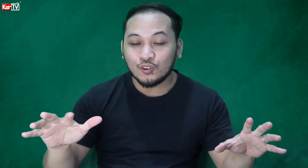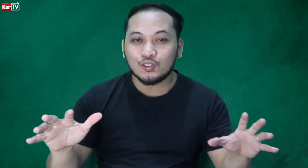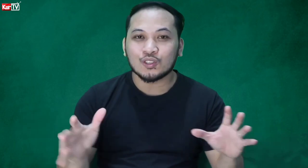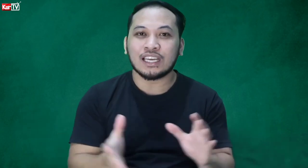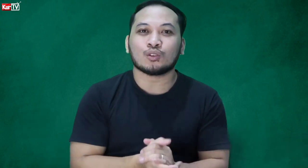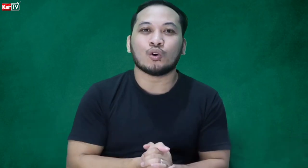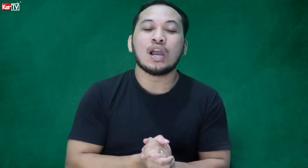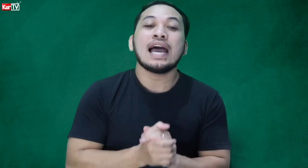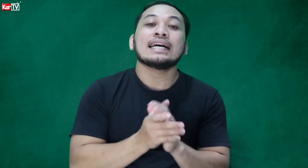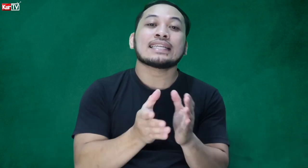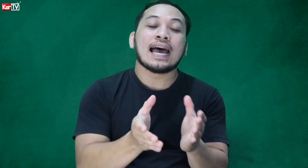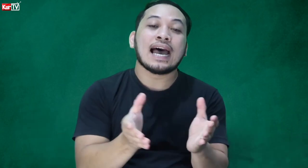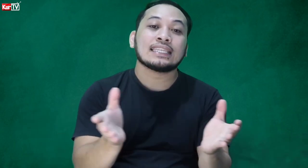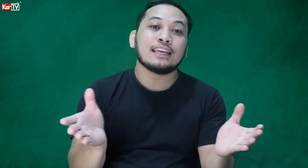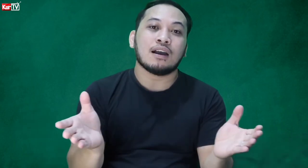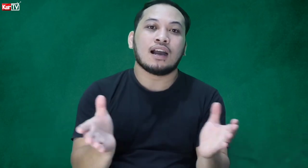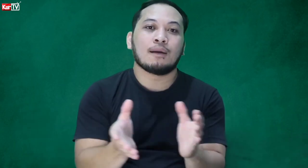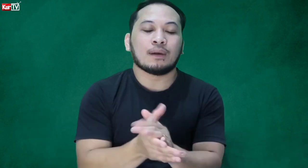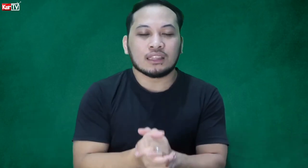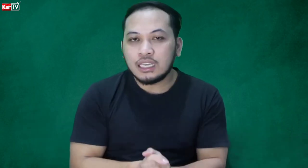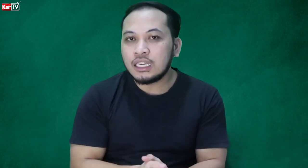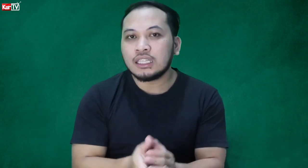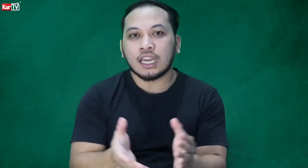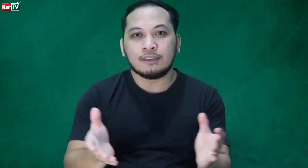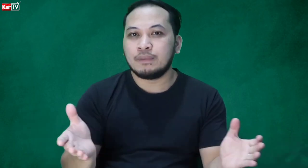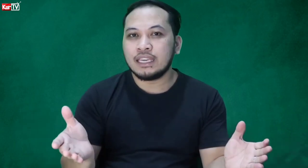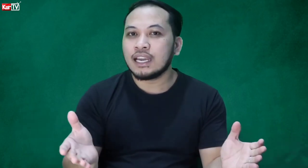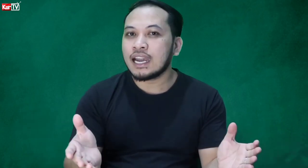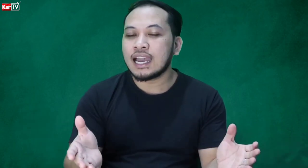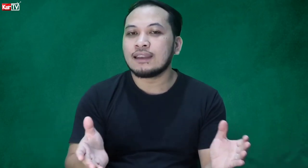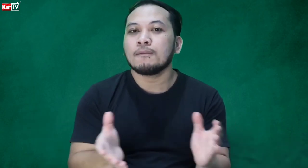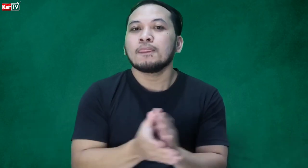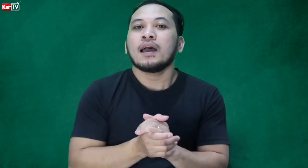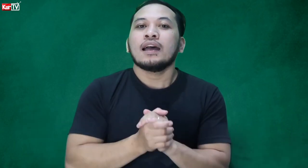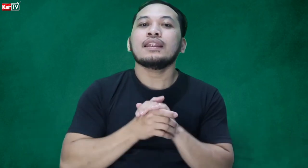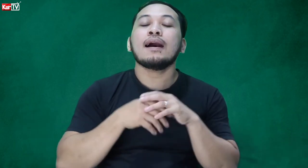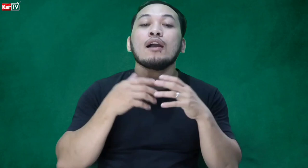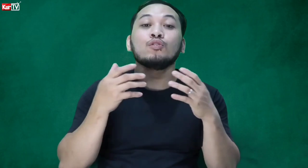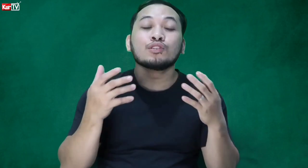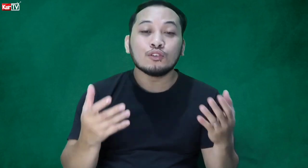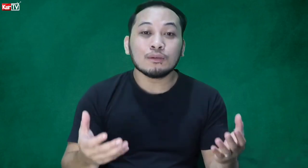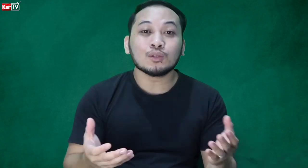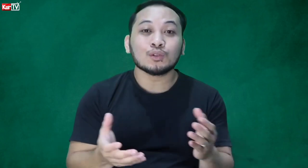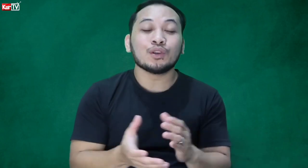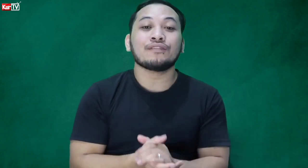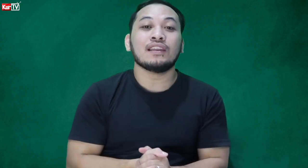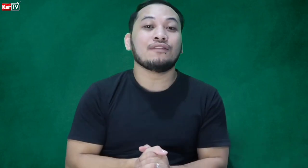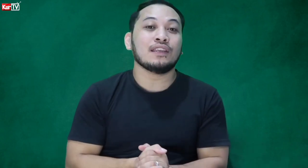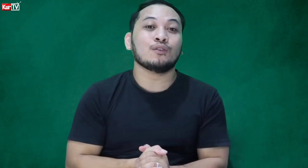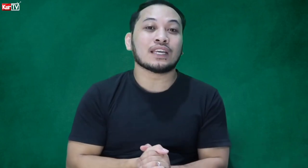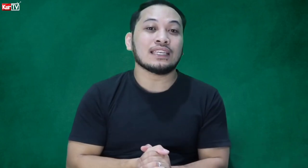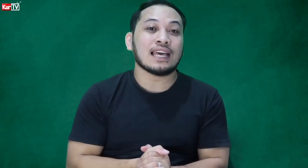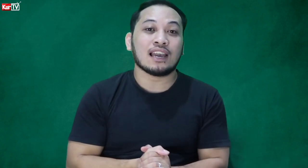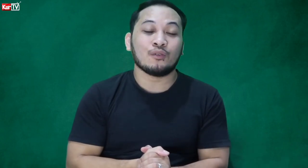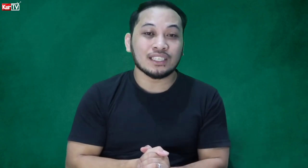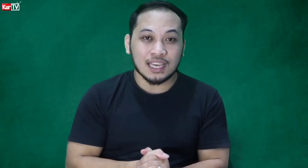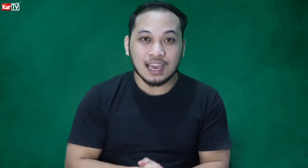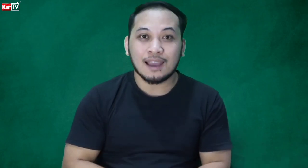good news na ito sa ating mga kapatid, kaibigan na gustong matuto ng Filipino sign language ha?